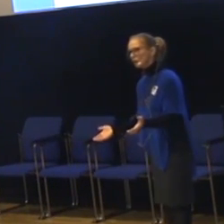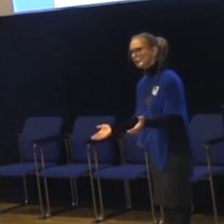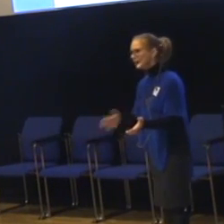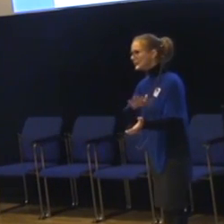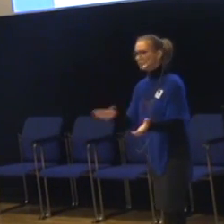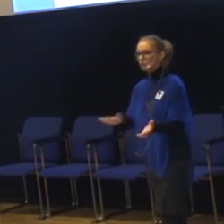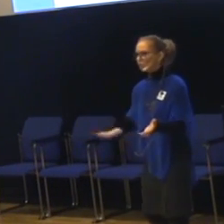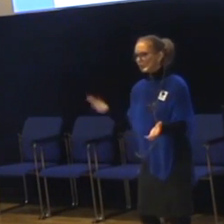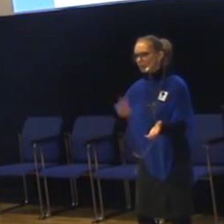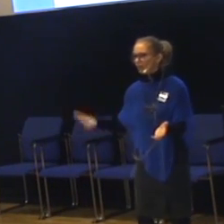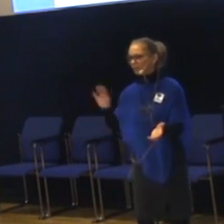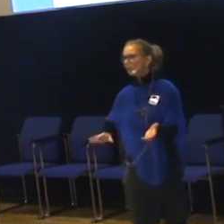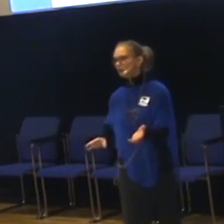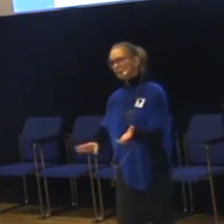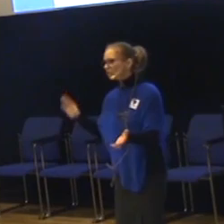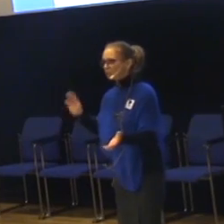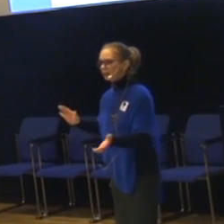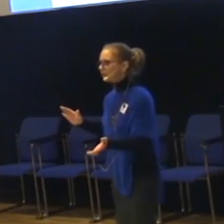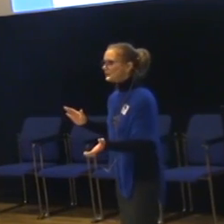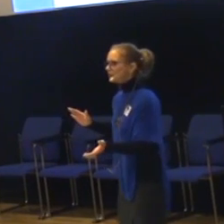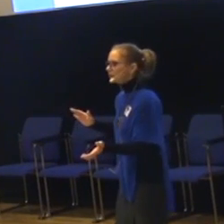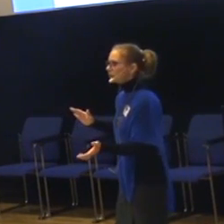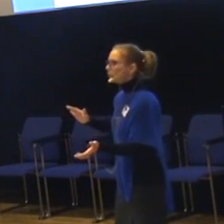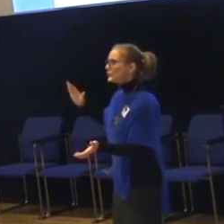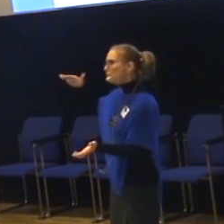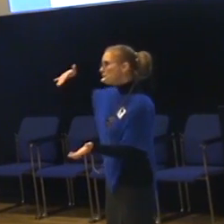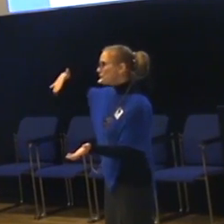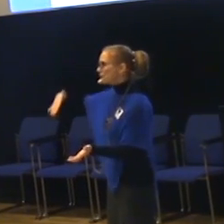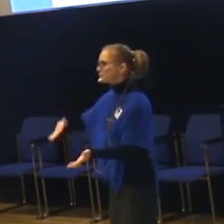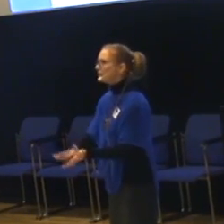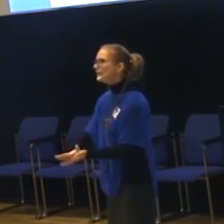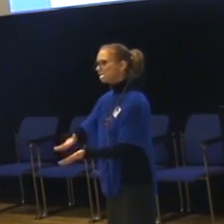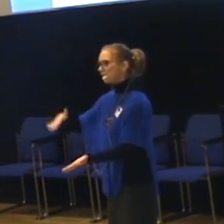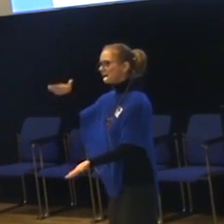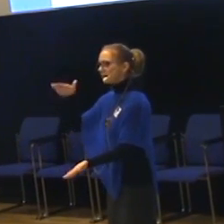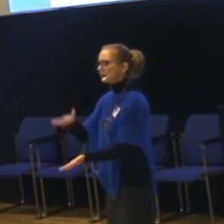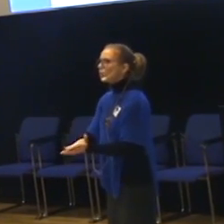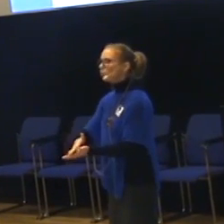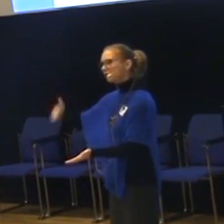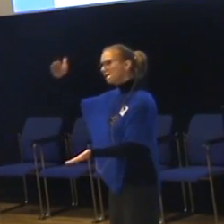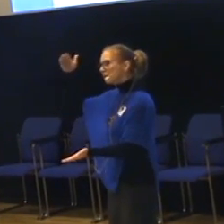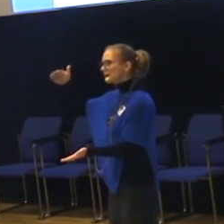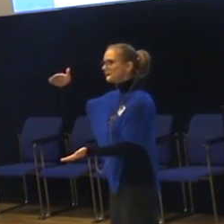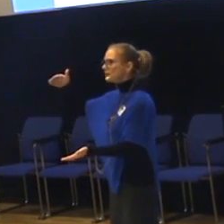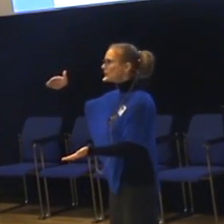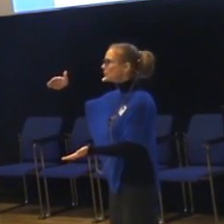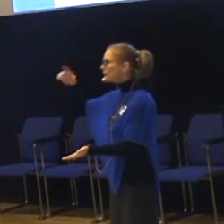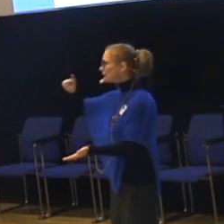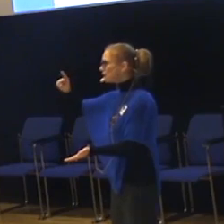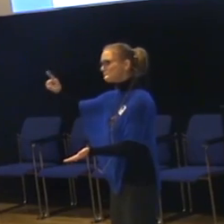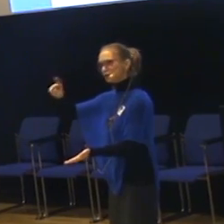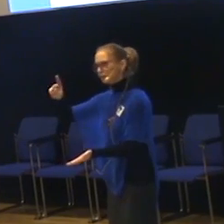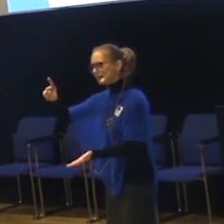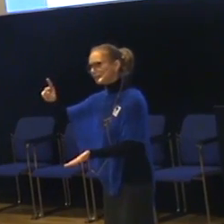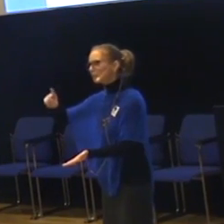Vilket vi gör idag. Alldeles för mycket sötsaker. De är helt spidade. Många av barnen får jag liksom ta ner efter helgen. Och med ta ner menar jag inte. Jag